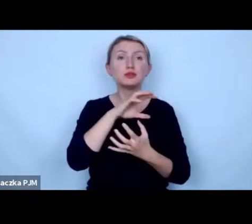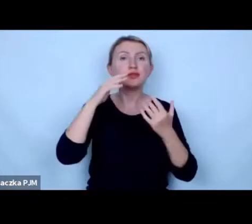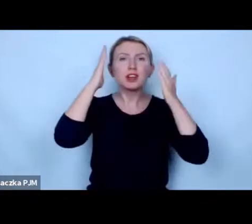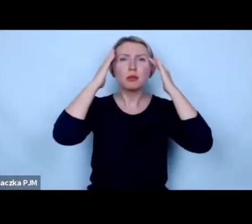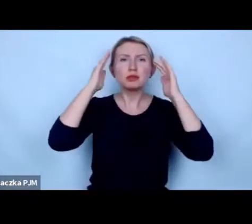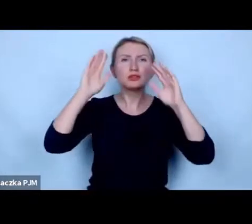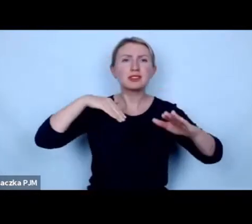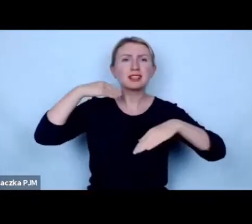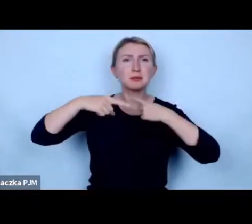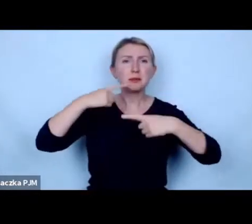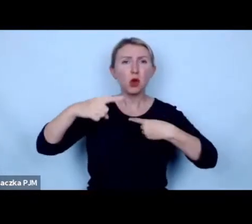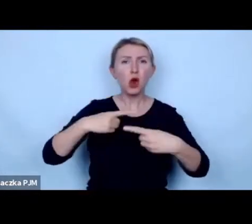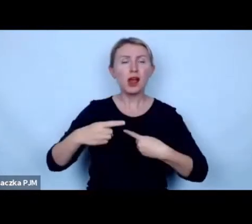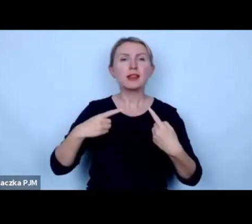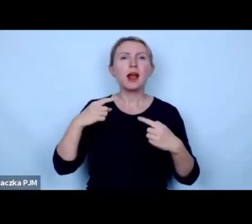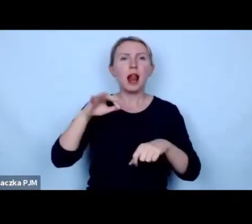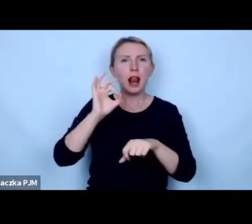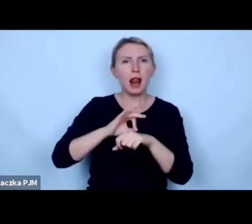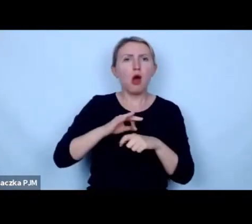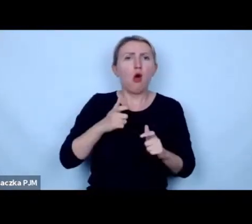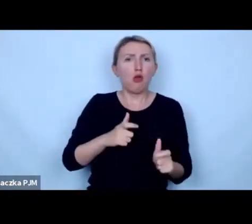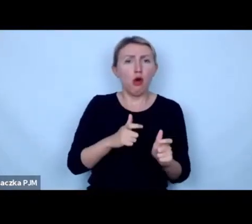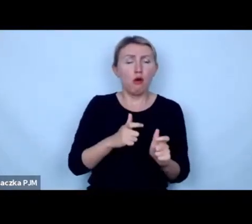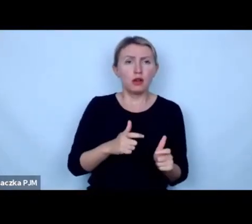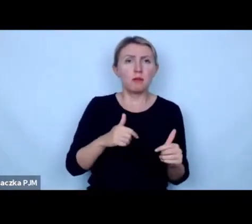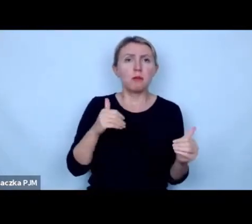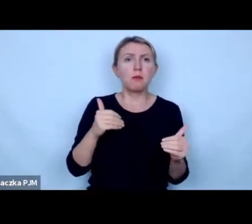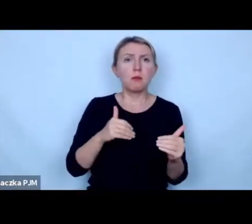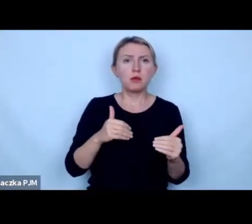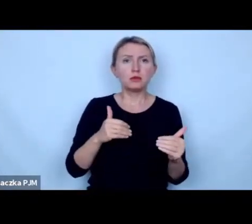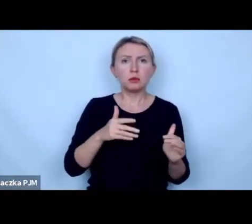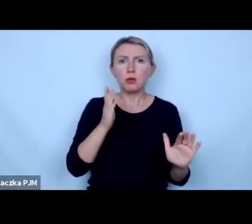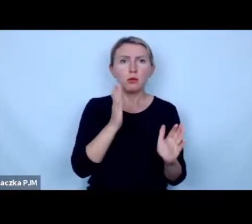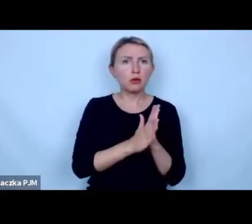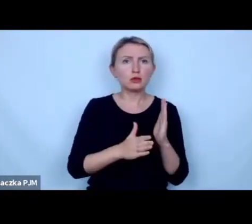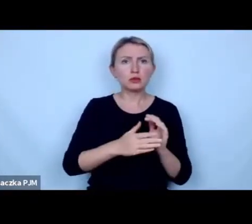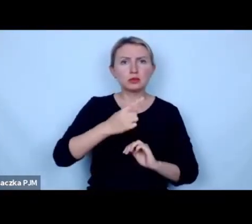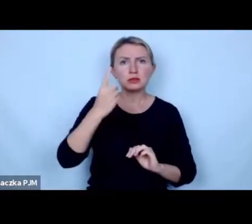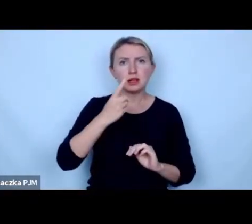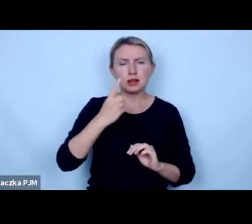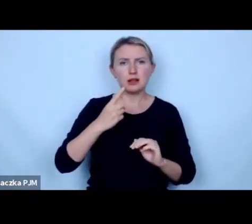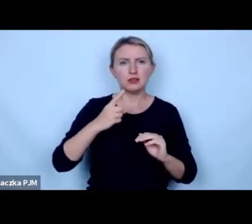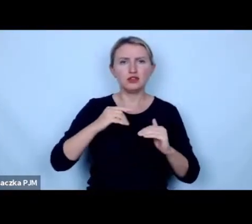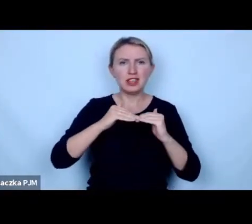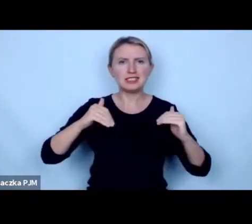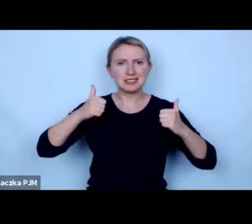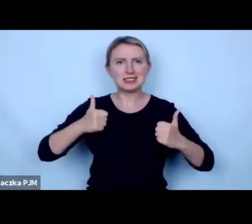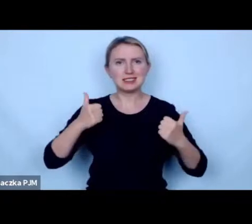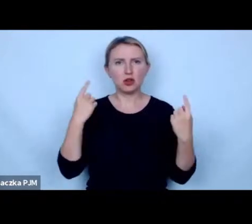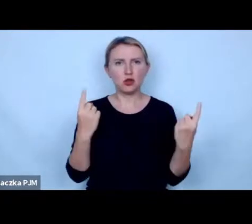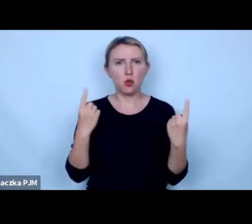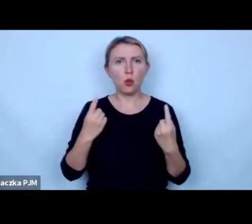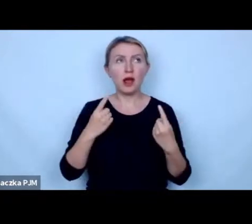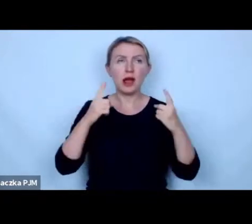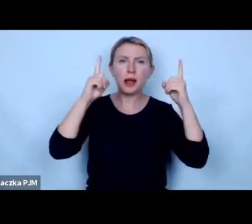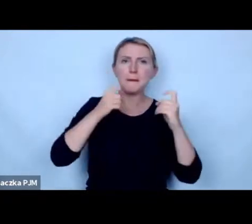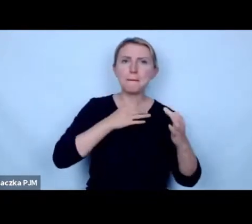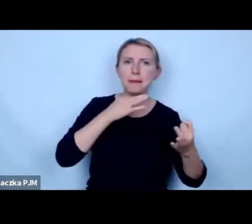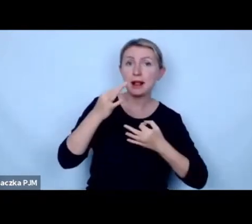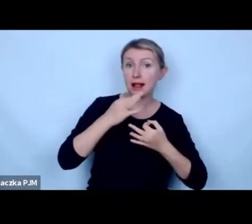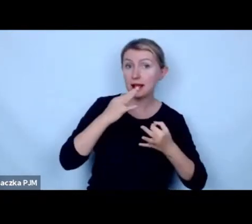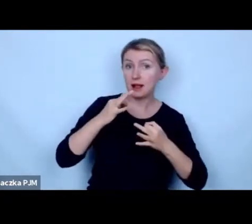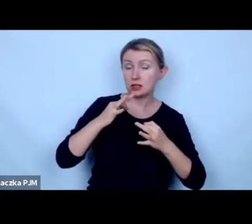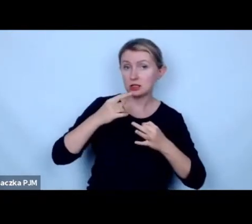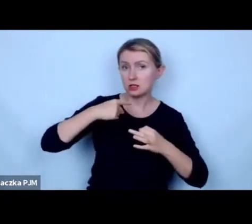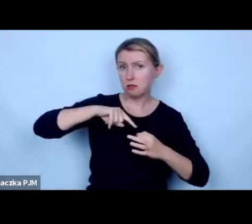przyszłych pokoleń lekarzy i lekarek hodowcy i hodowczyń mogłoby po prostu zagrozić status quo zaczęłoby rodzić pytania czy aby na